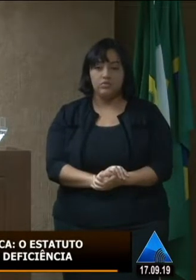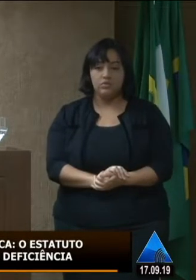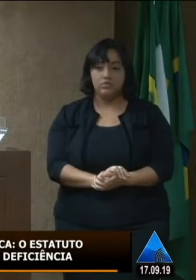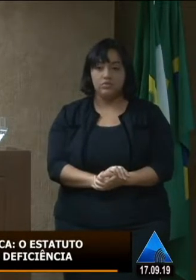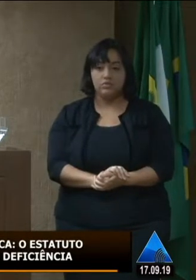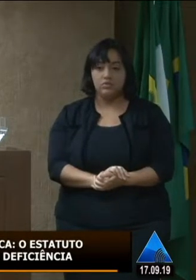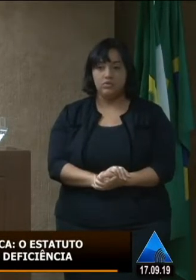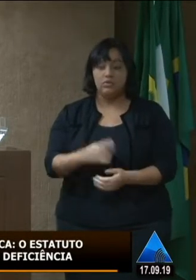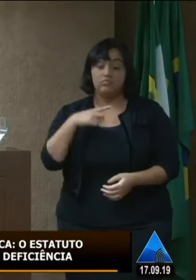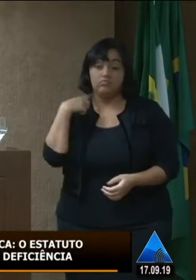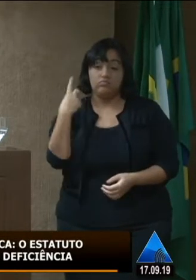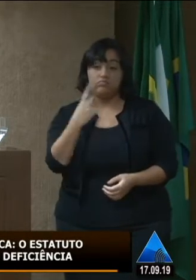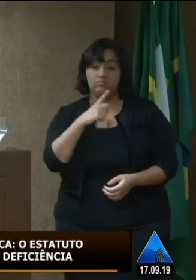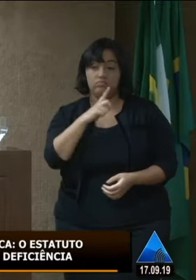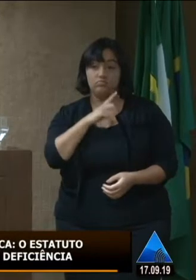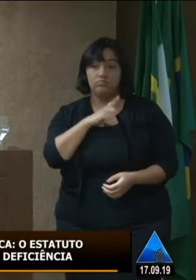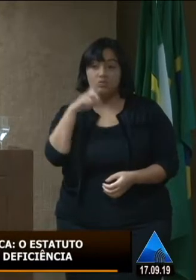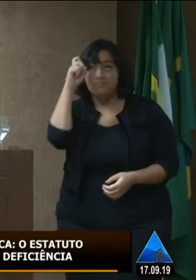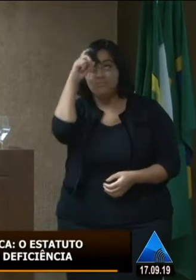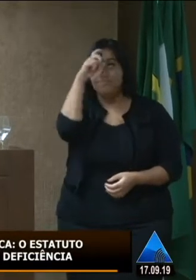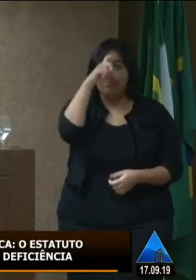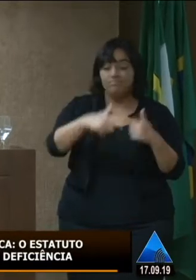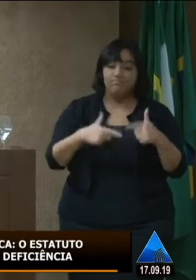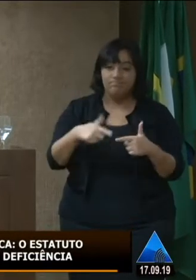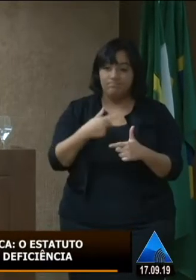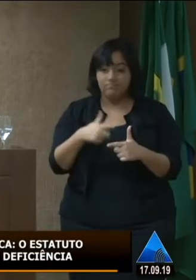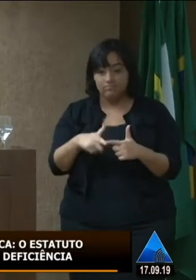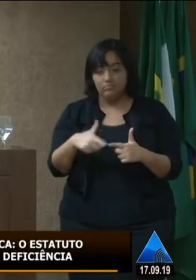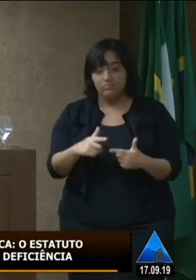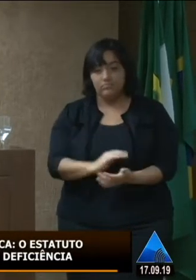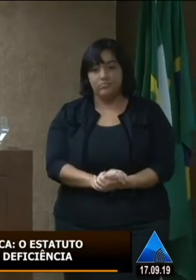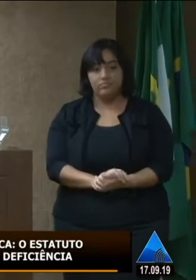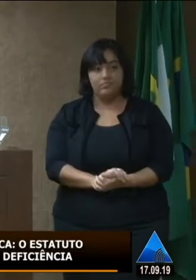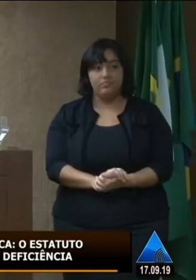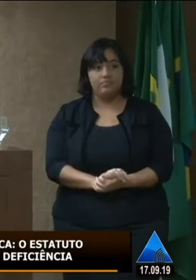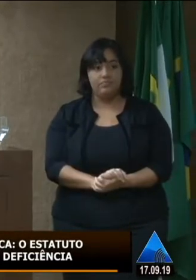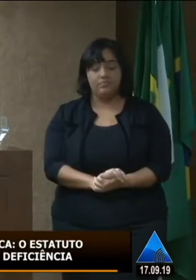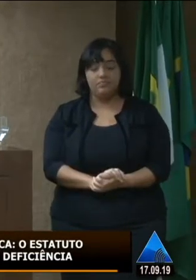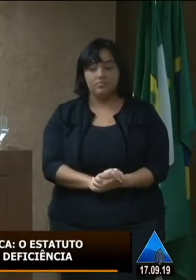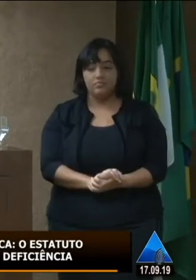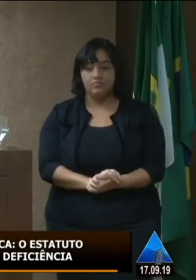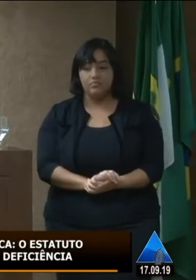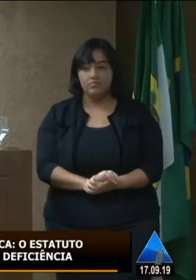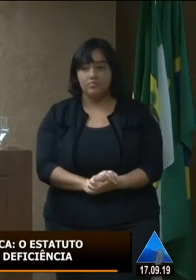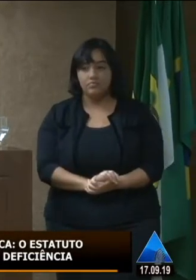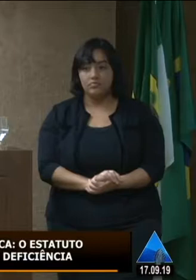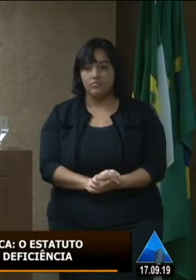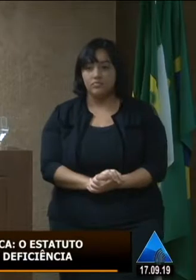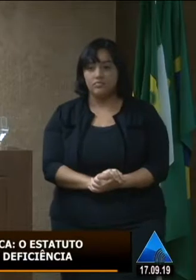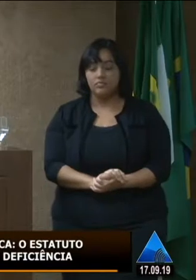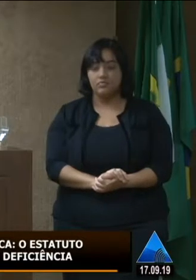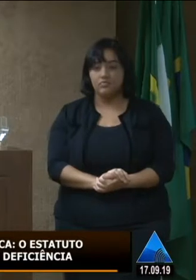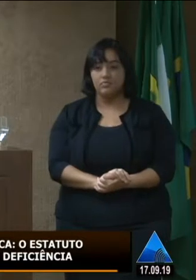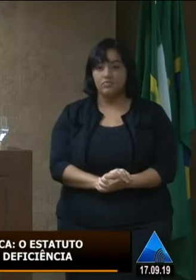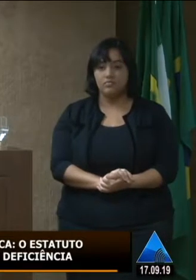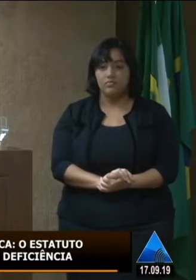E a gente está tendo algumas dificuldades, certo? Que a gratuidade que a gente